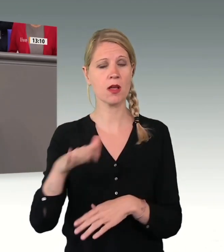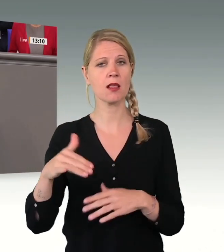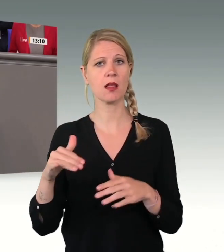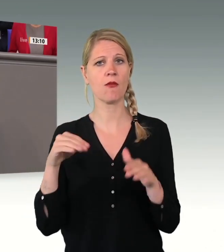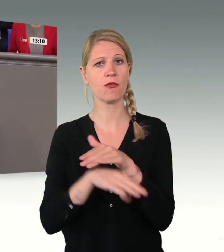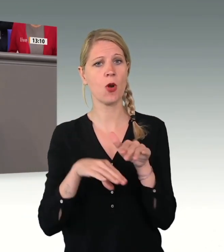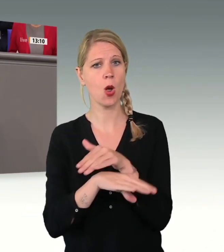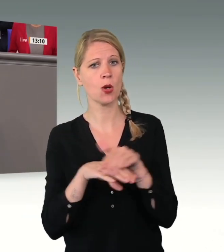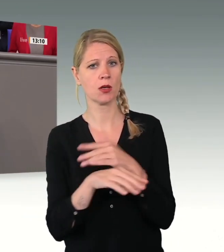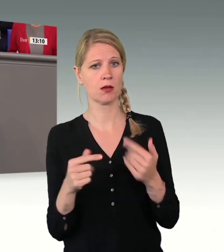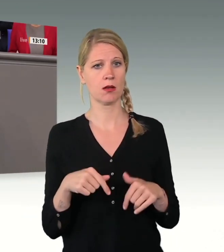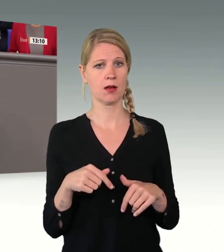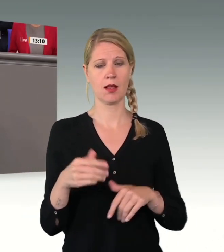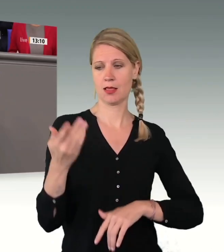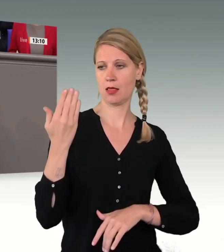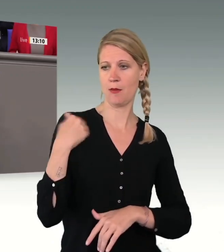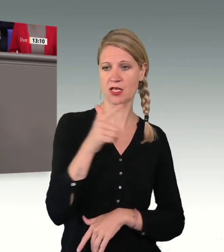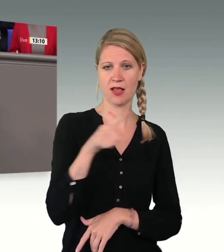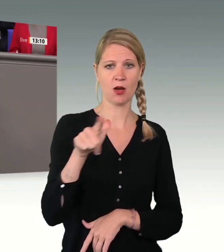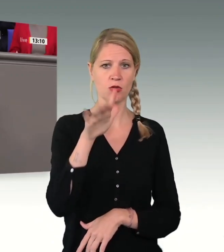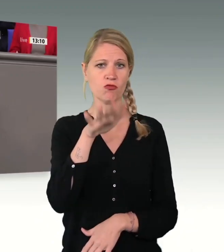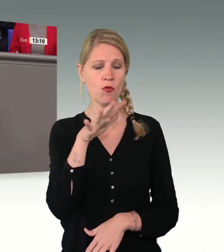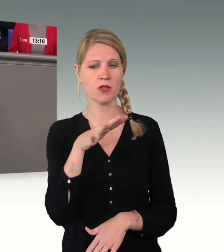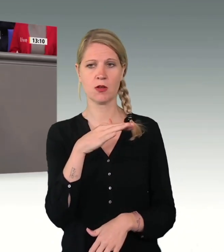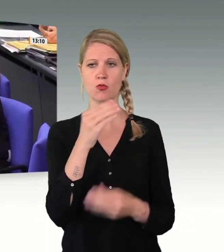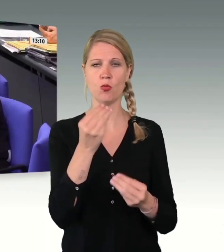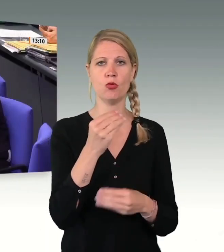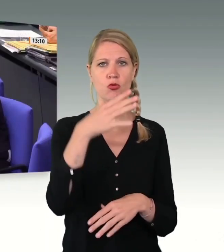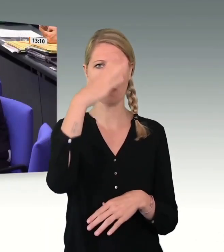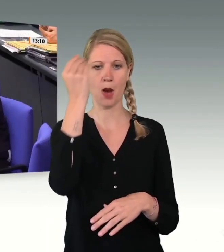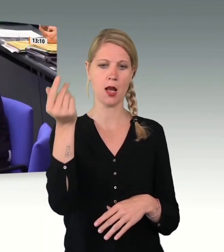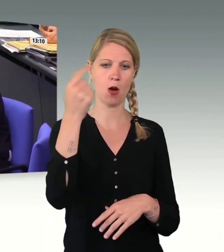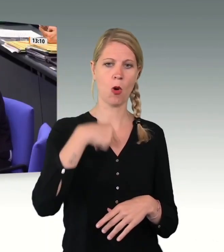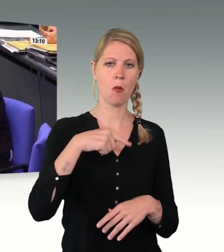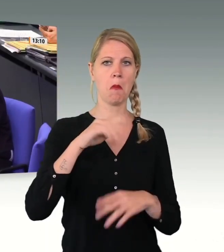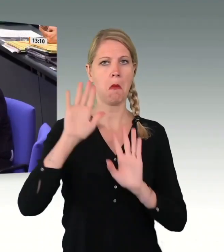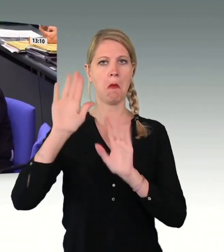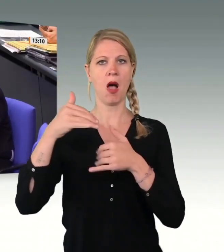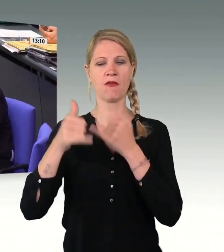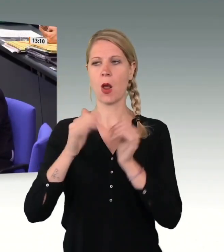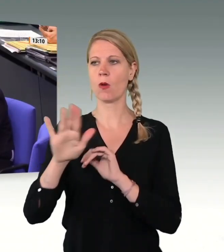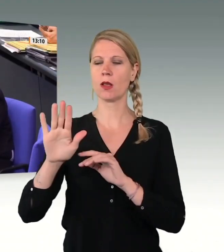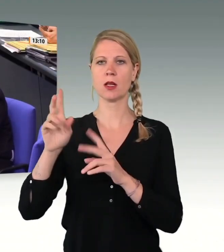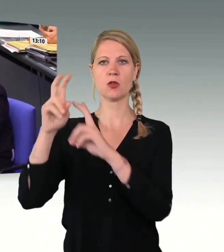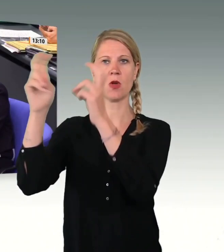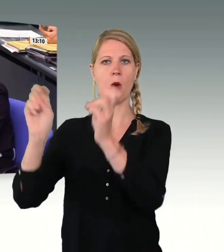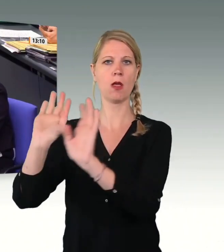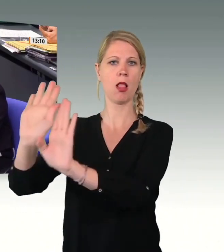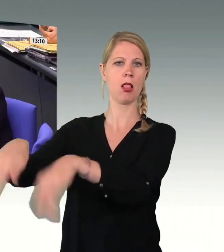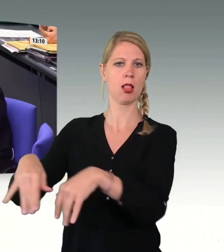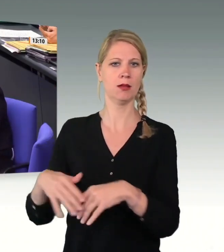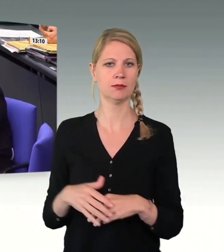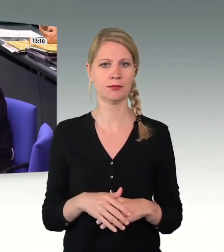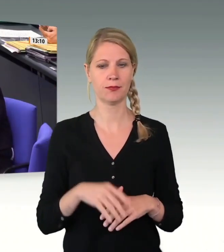Großteil Männer kamen, die Frauen und Kinder zu Hause sitzen ließen. Die einen zeigen heute freiwillig ihre Pässe vor und